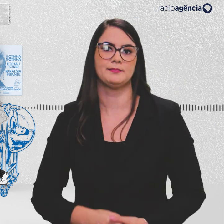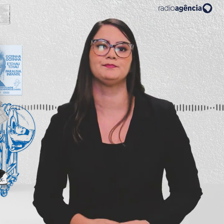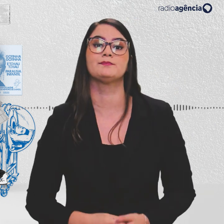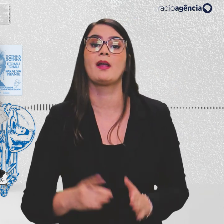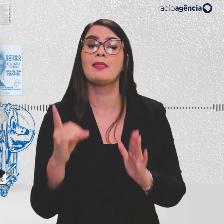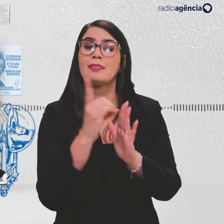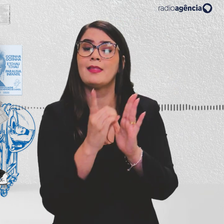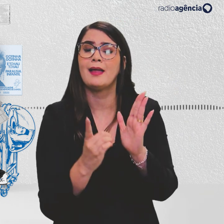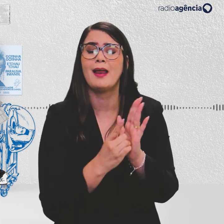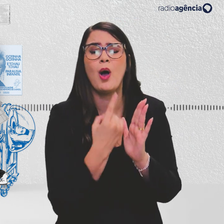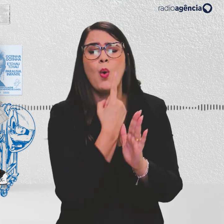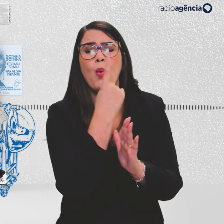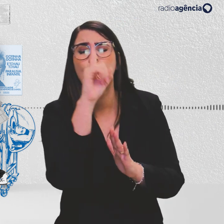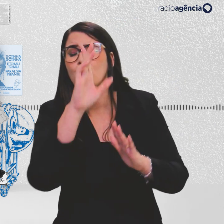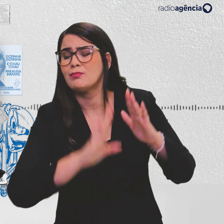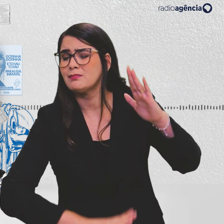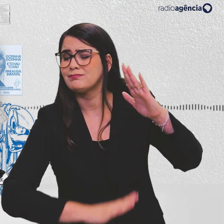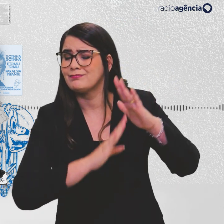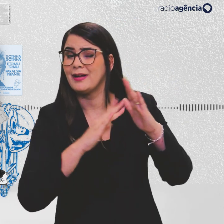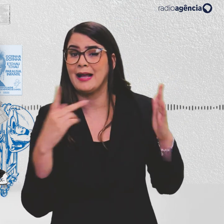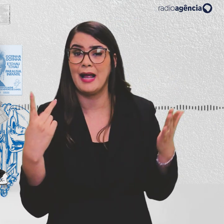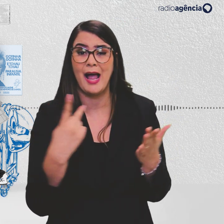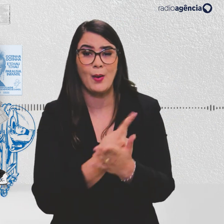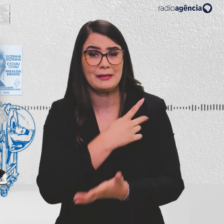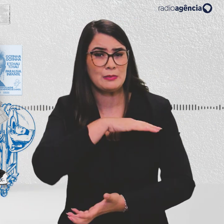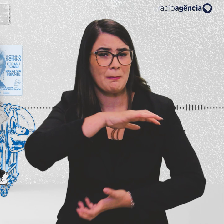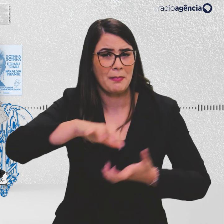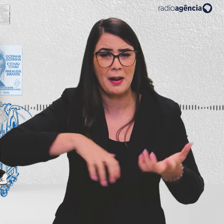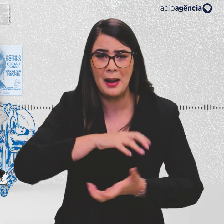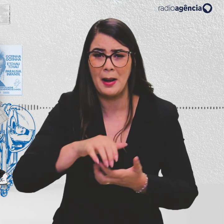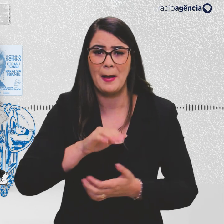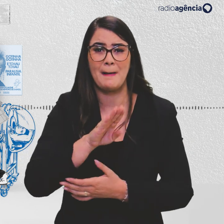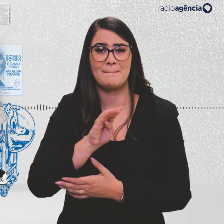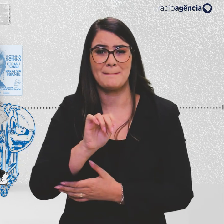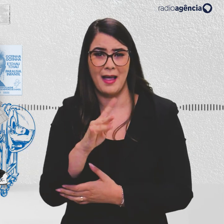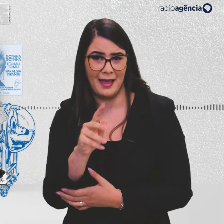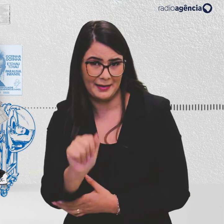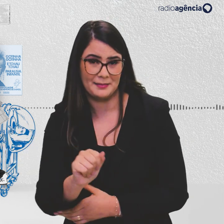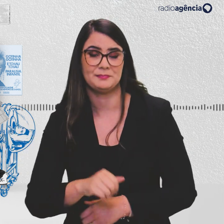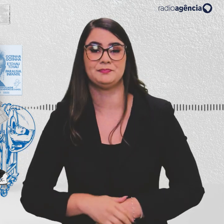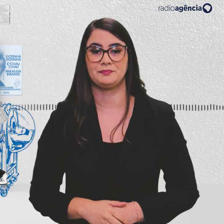a última gota d'água que provocou um maremoto na Baía de Guanabara.